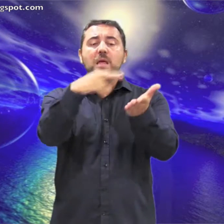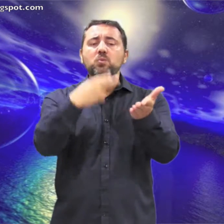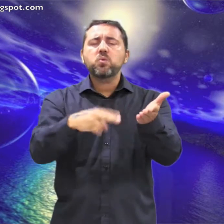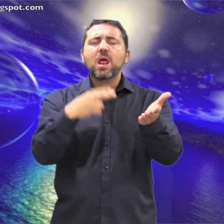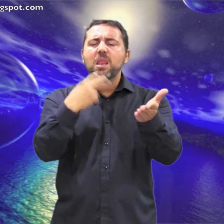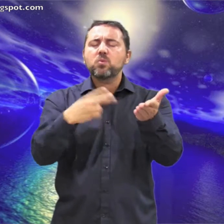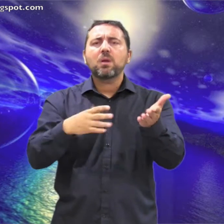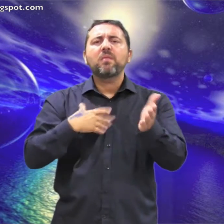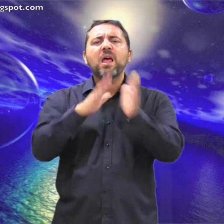Primera lectura.